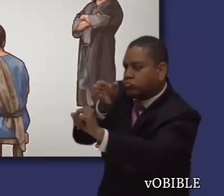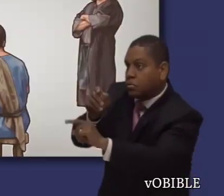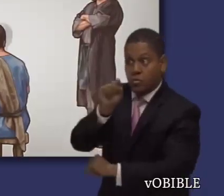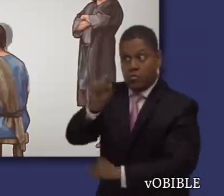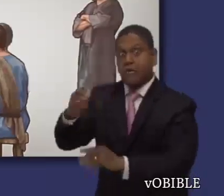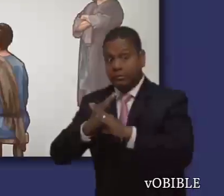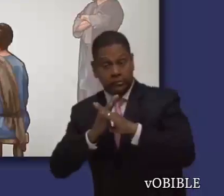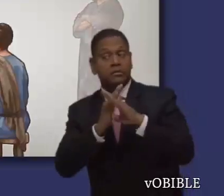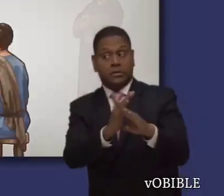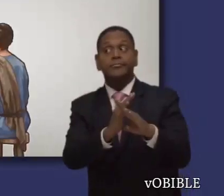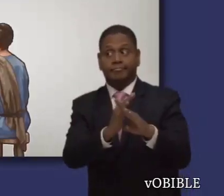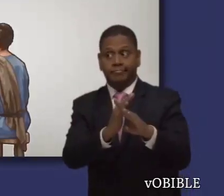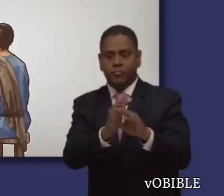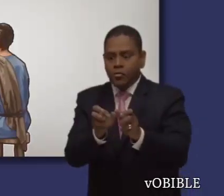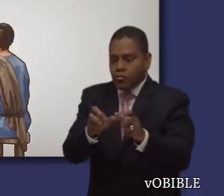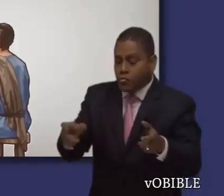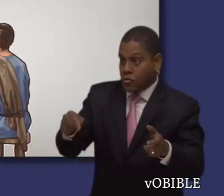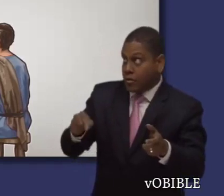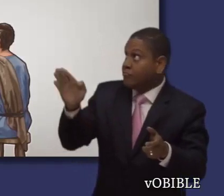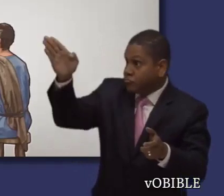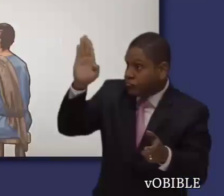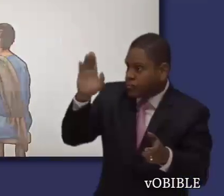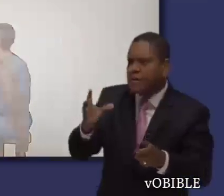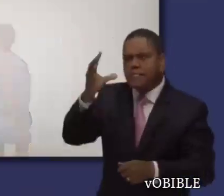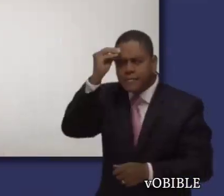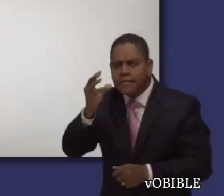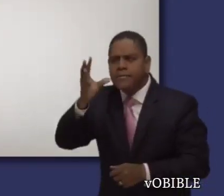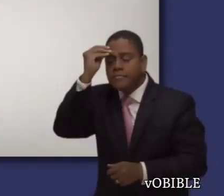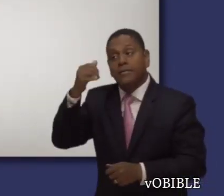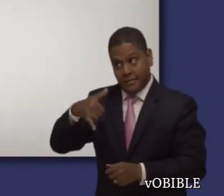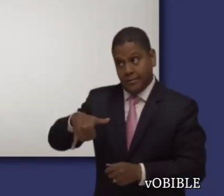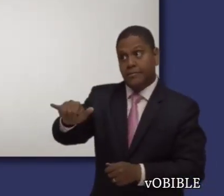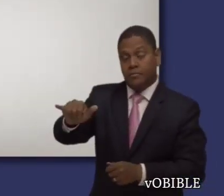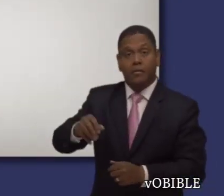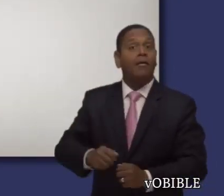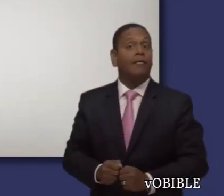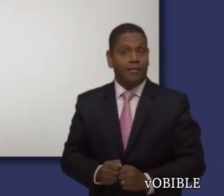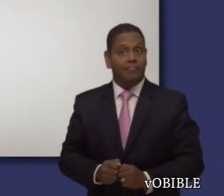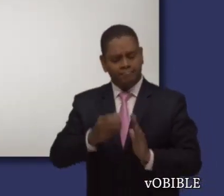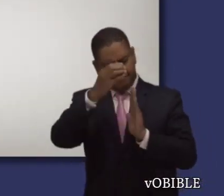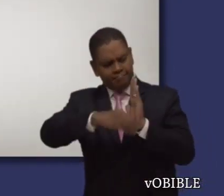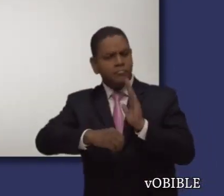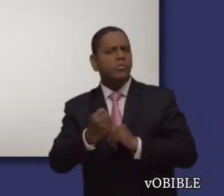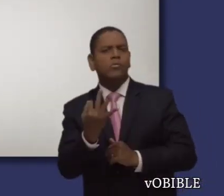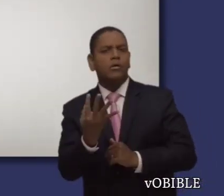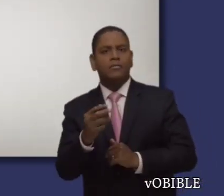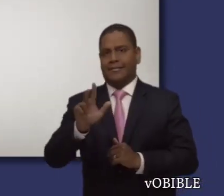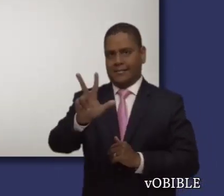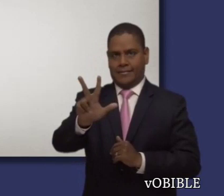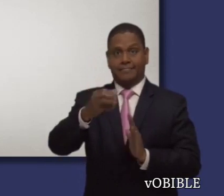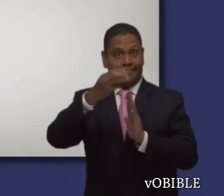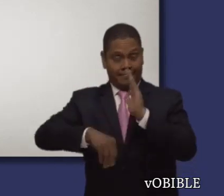falsos maestros y a que presten atención a la palabra profética. Segunda de Pedro tiene tres capítulos.